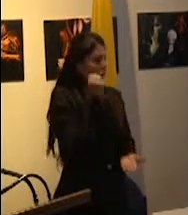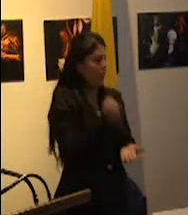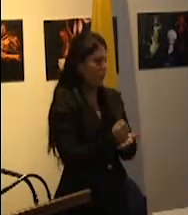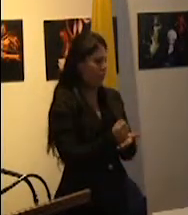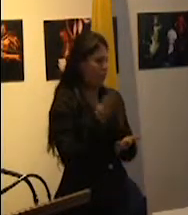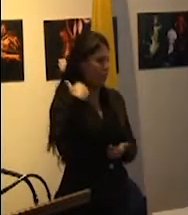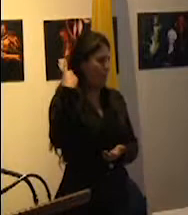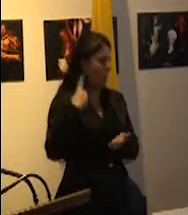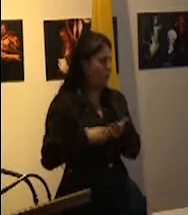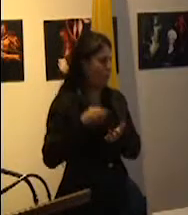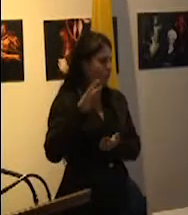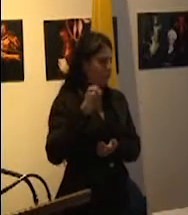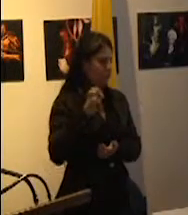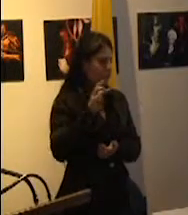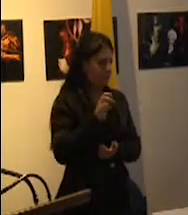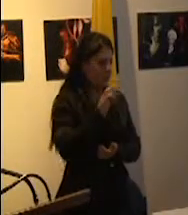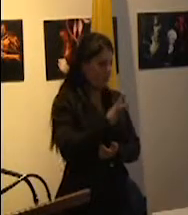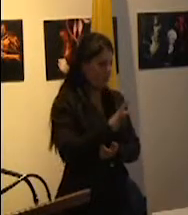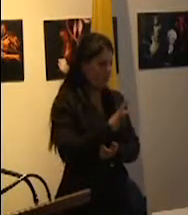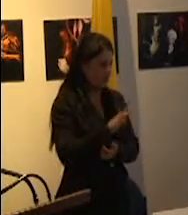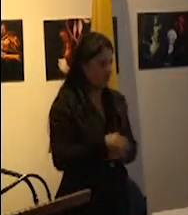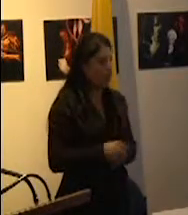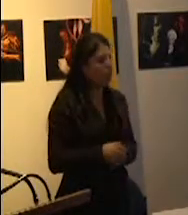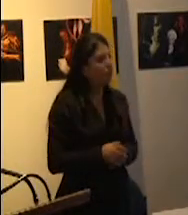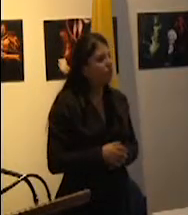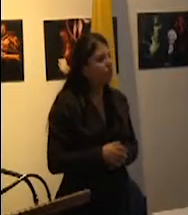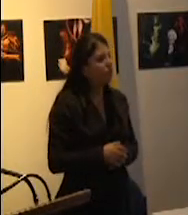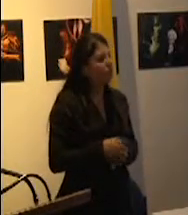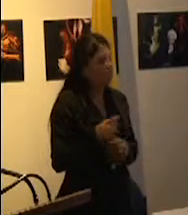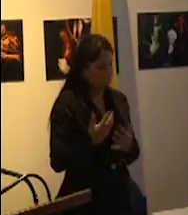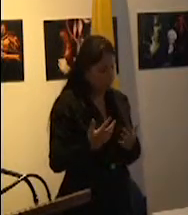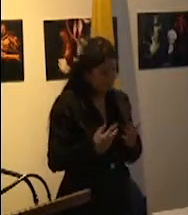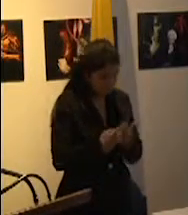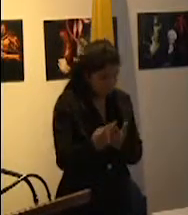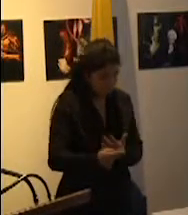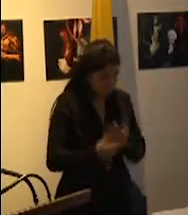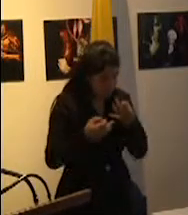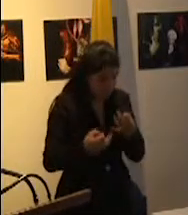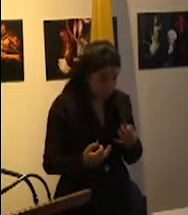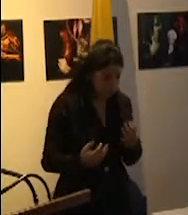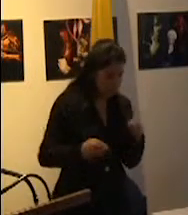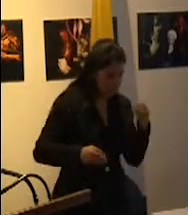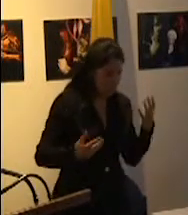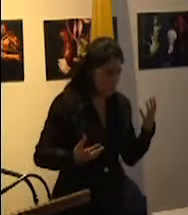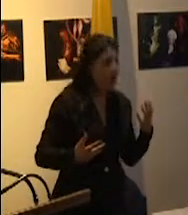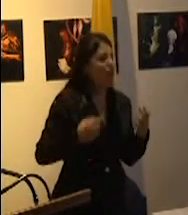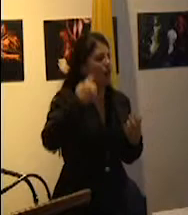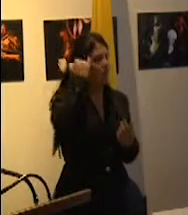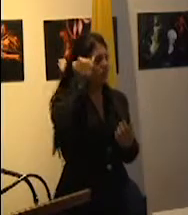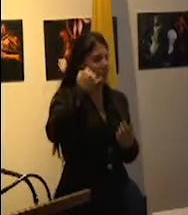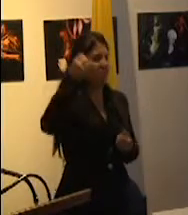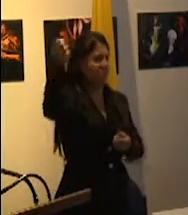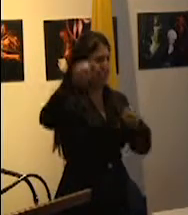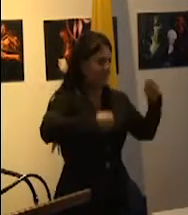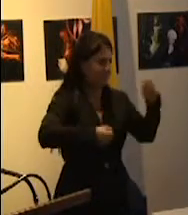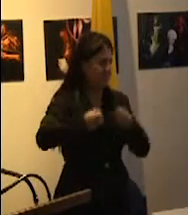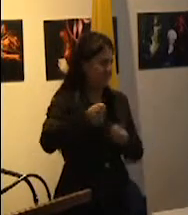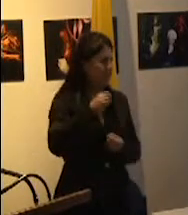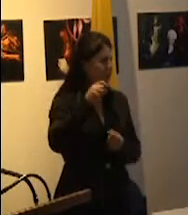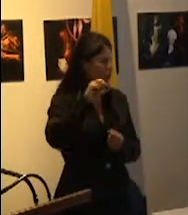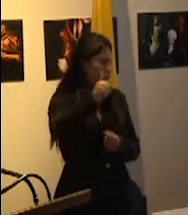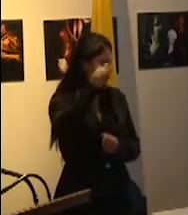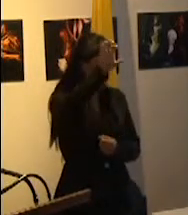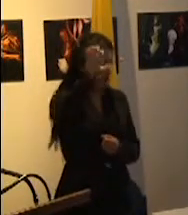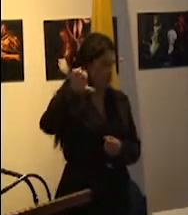para darle carnadura a ese proyecto reclutó y trajo del extranjero un conjunto de docentes